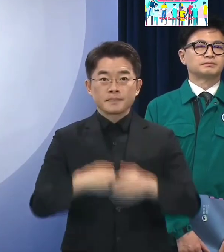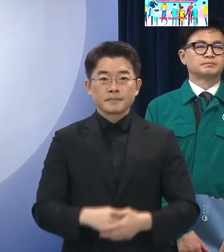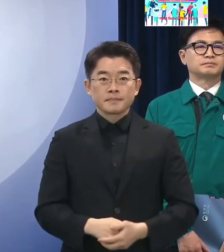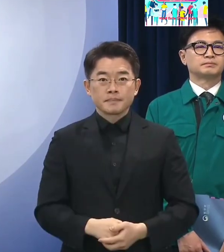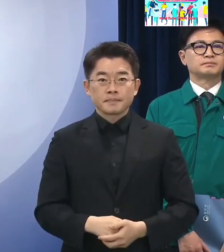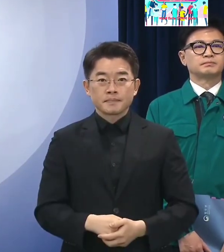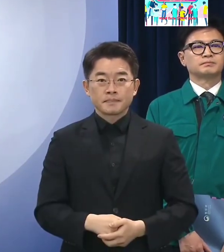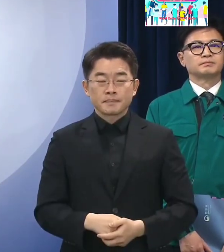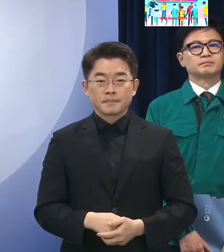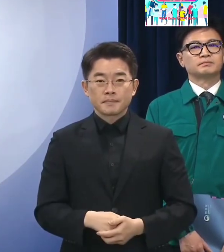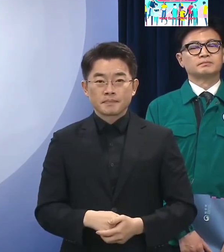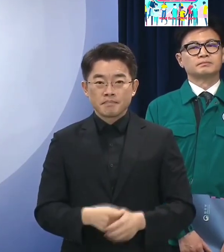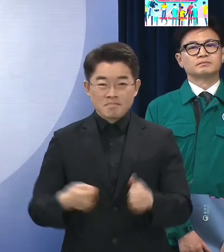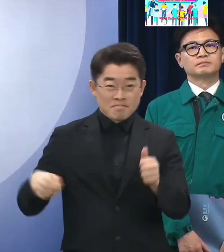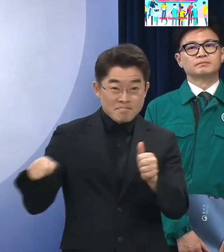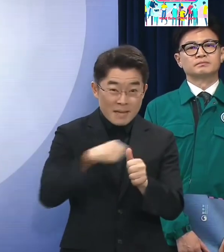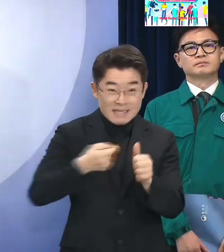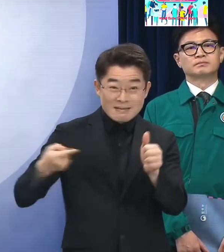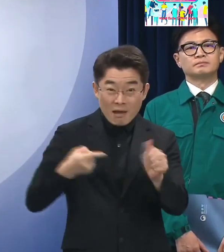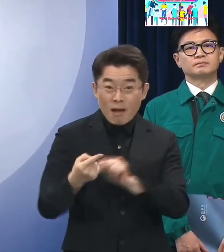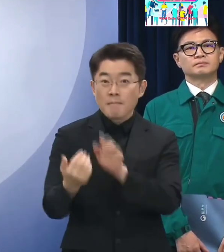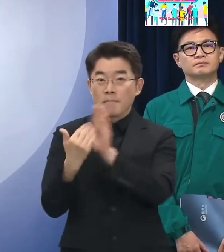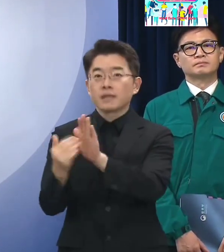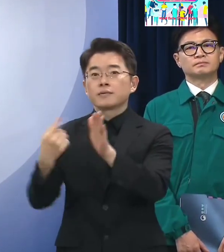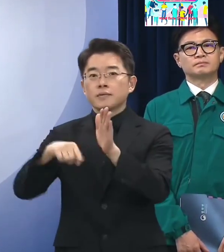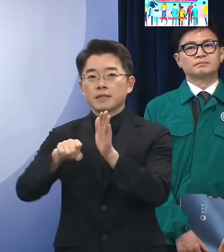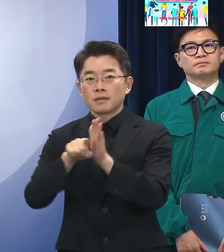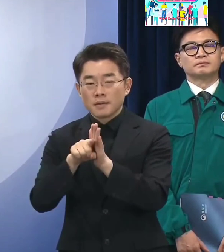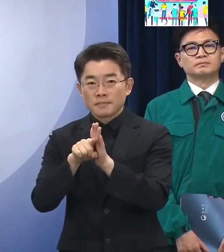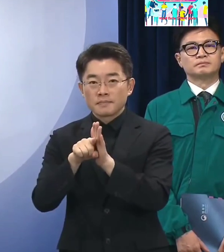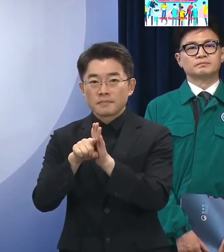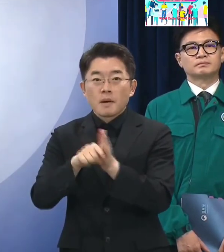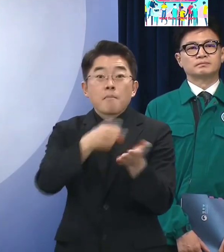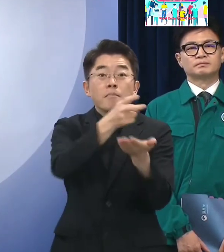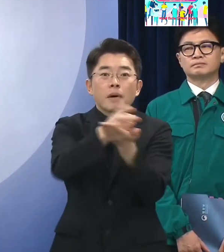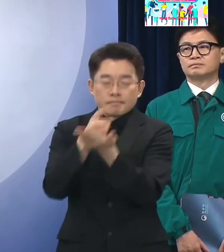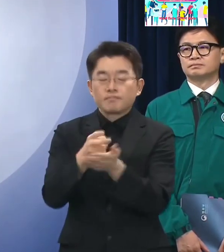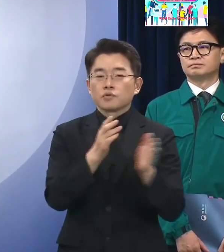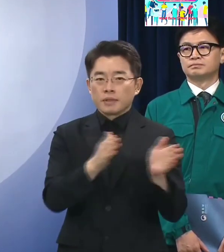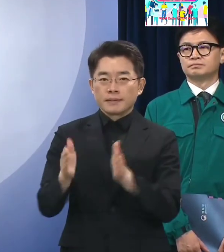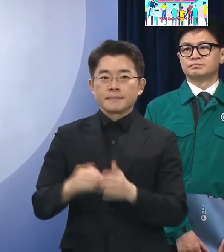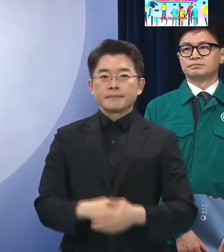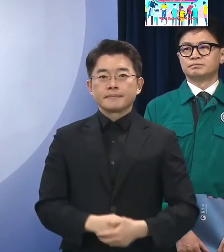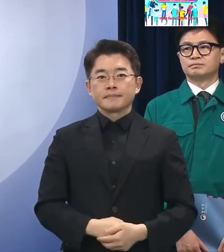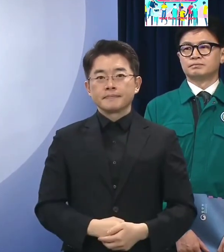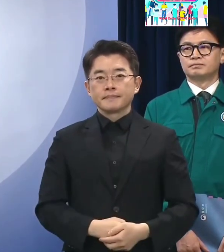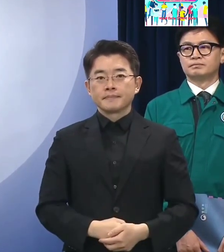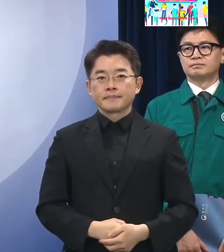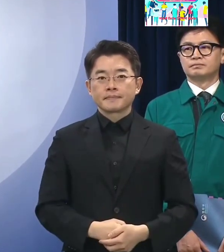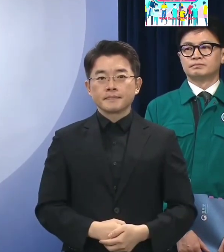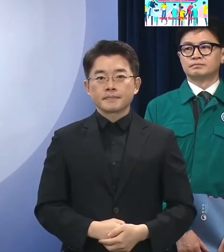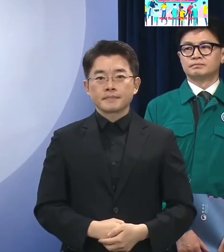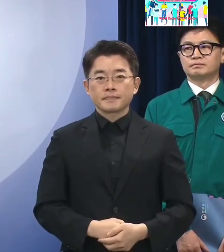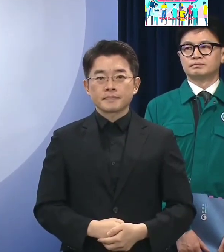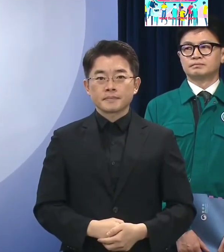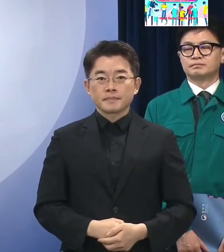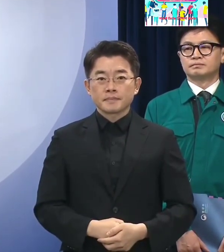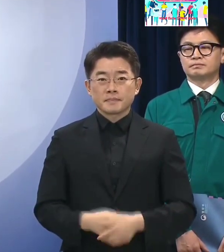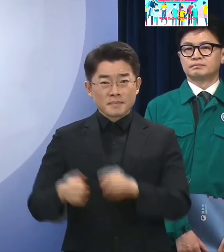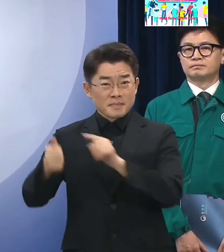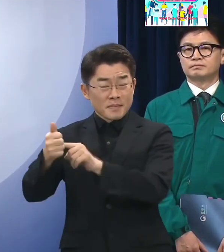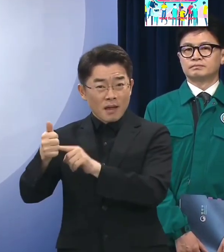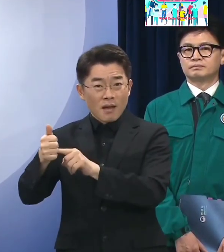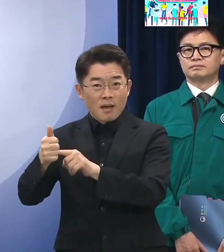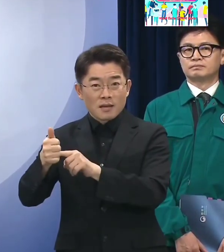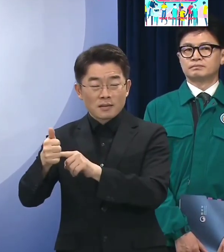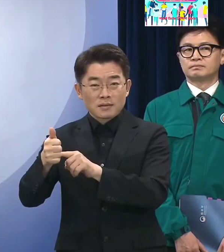강력범죄를 제어할 수 있는 처벌과 다양한 사법적 조치를 강구하겠습니다 흉악범죄에 대해서